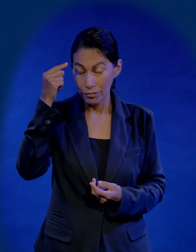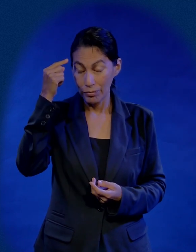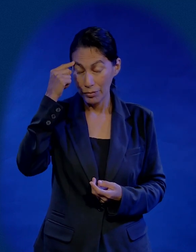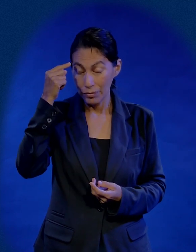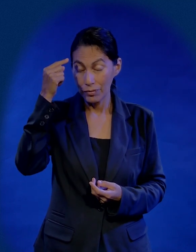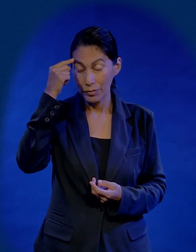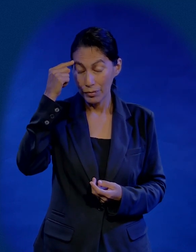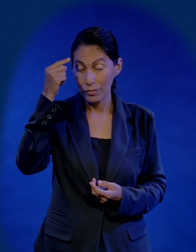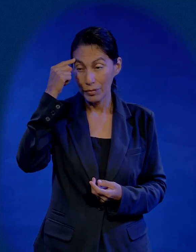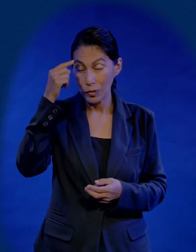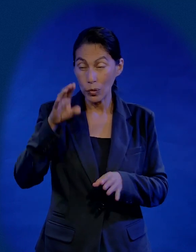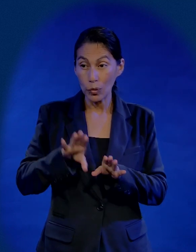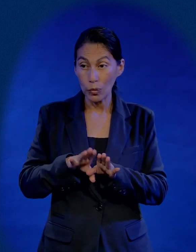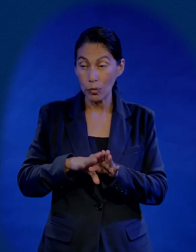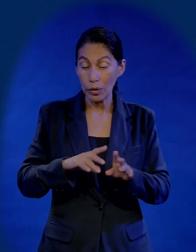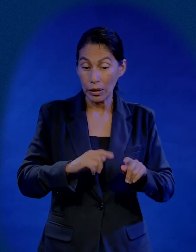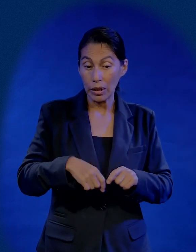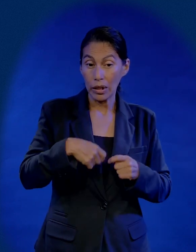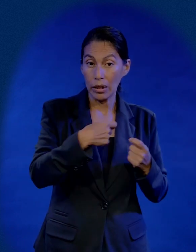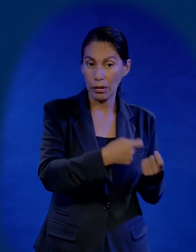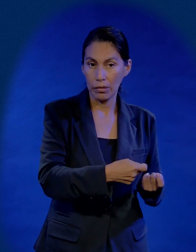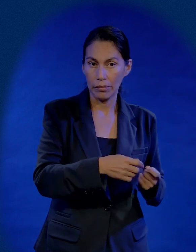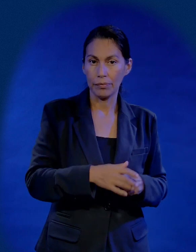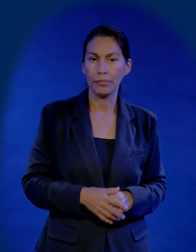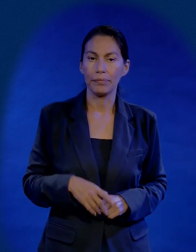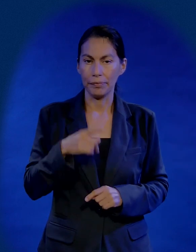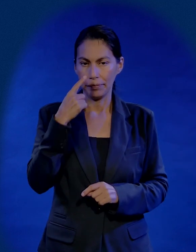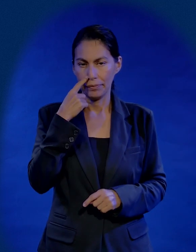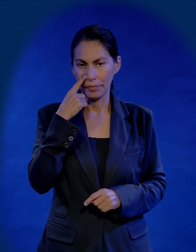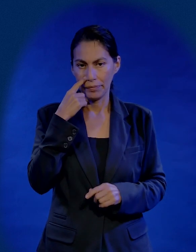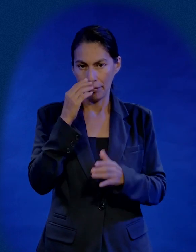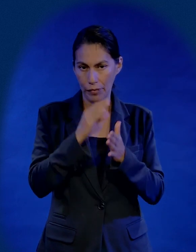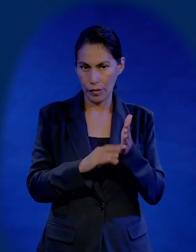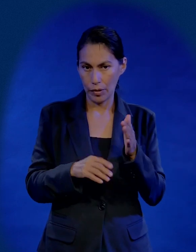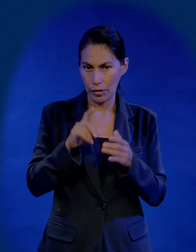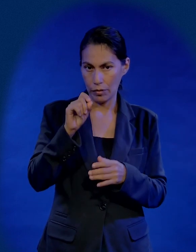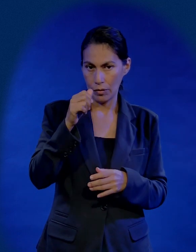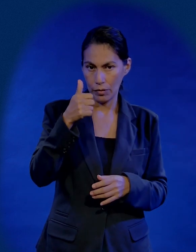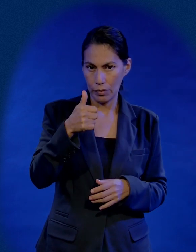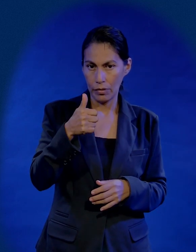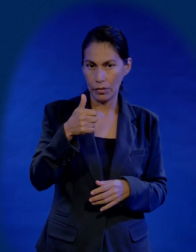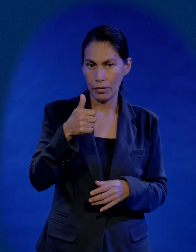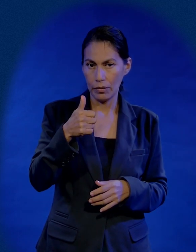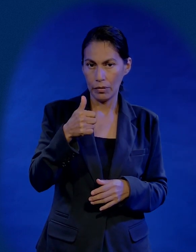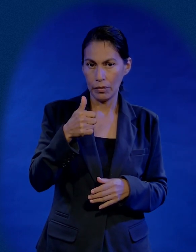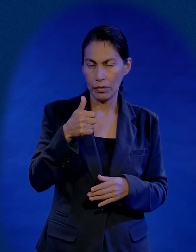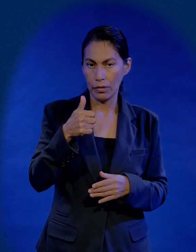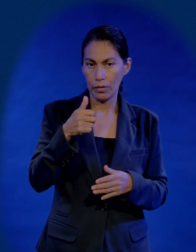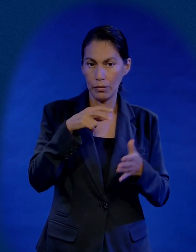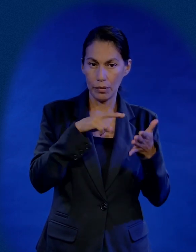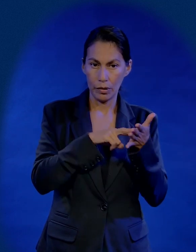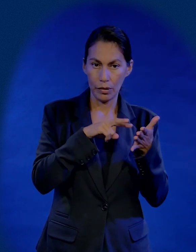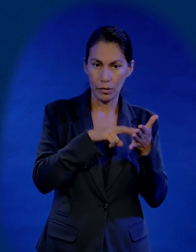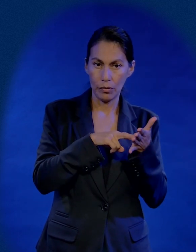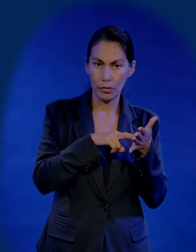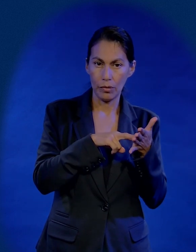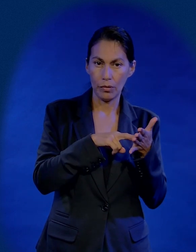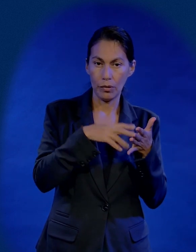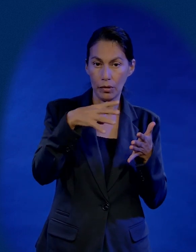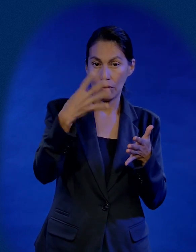es el tema que estaba en su mente, ese es el tema que estaba en su mente, vaya conmigo al capítulo 26, a partir del